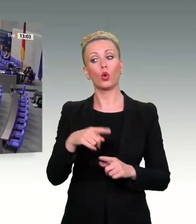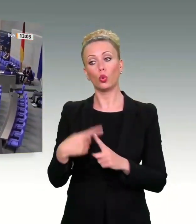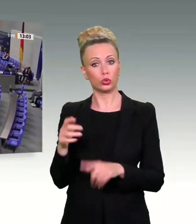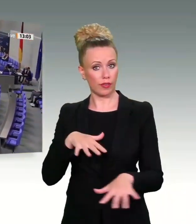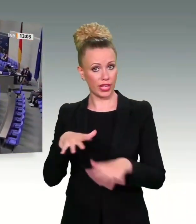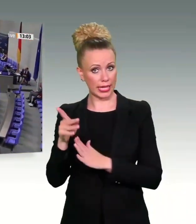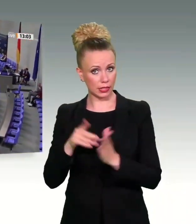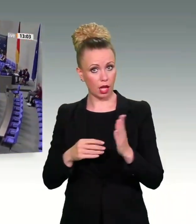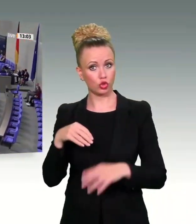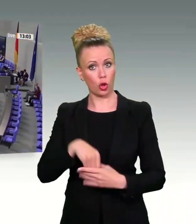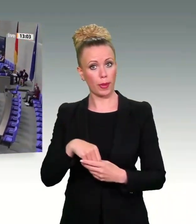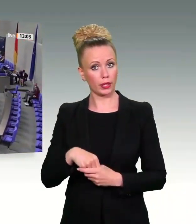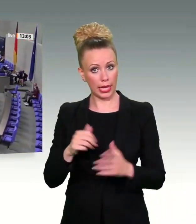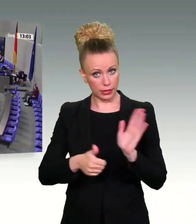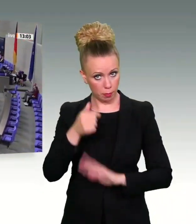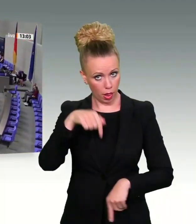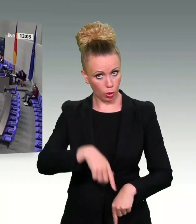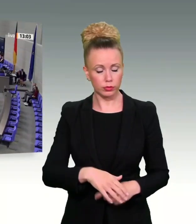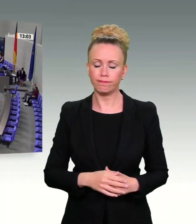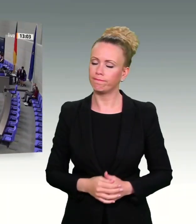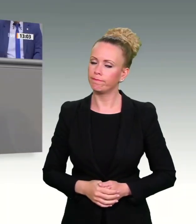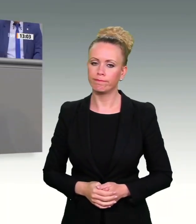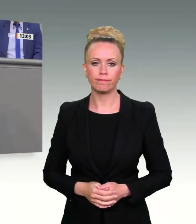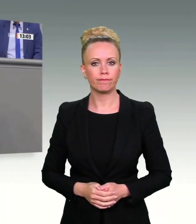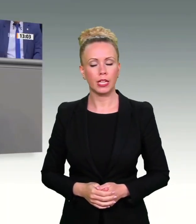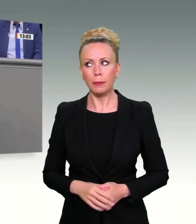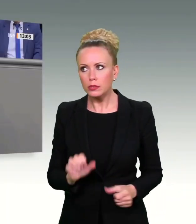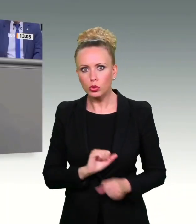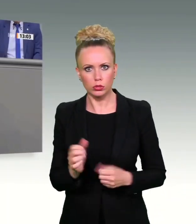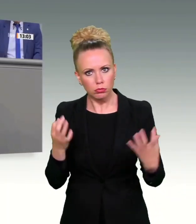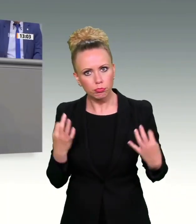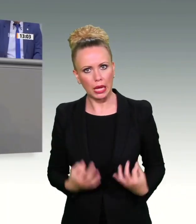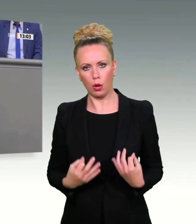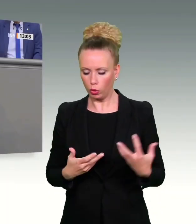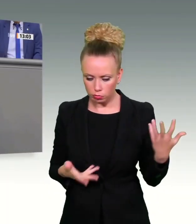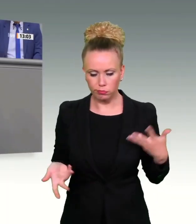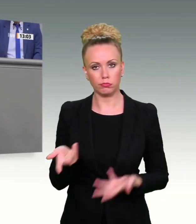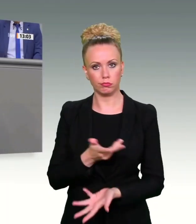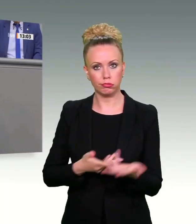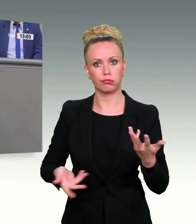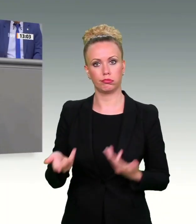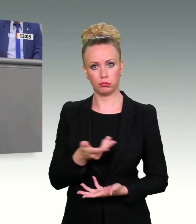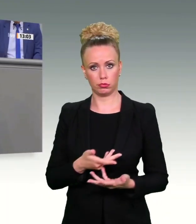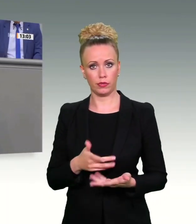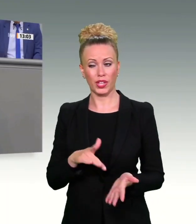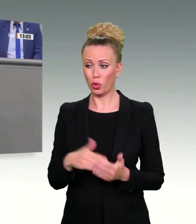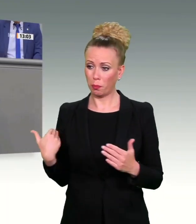Aber auch diese Debatte ist offenbar bitter nötig. Denn bis zum heutigen Tag werden Stunde für Stunde